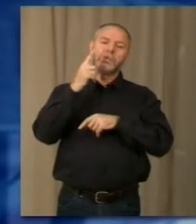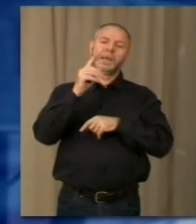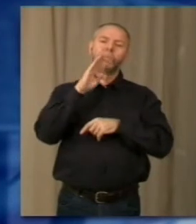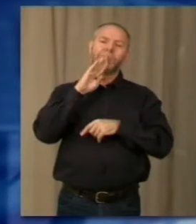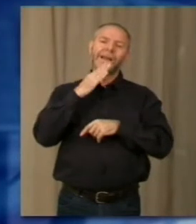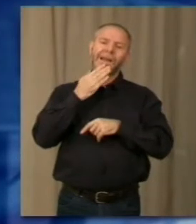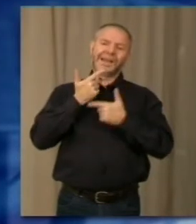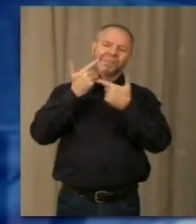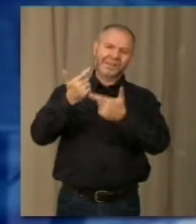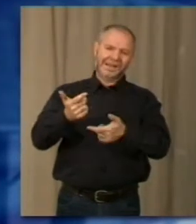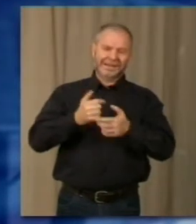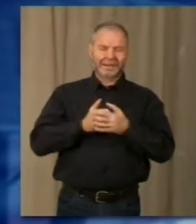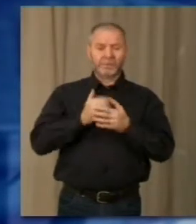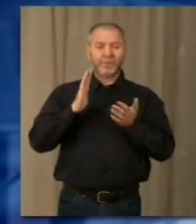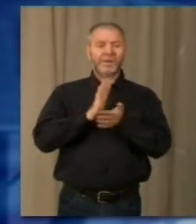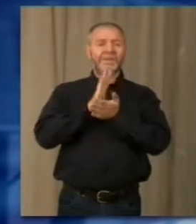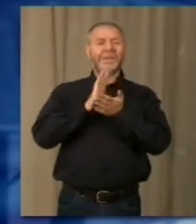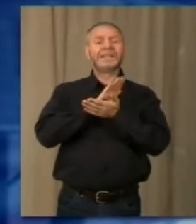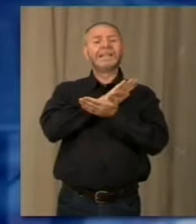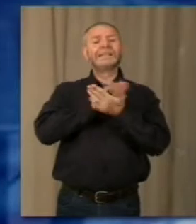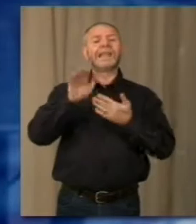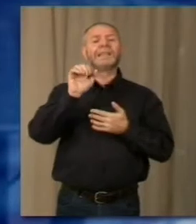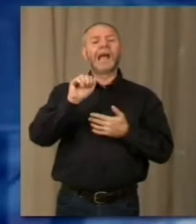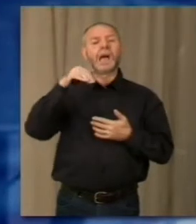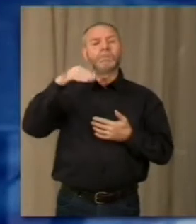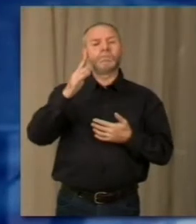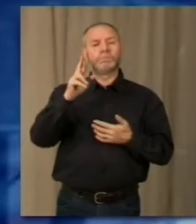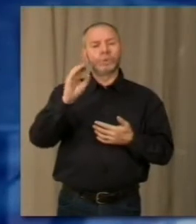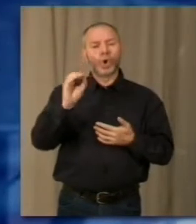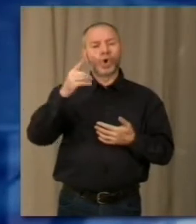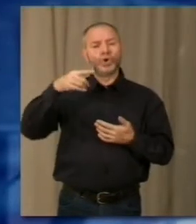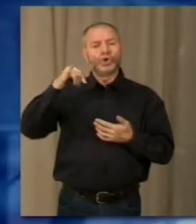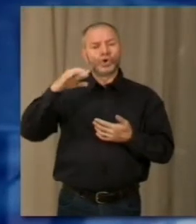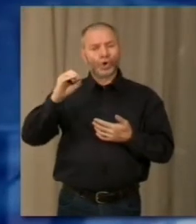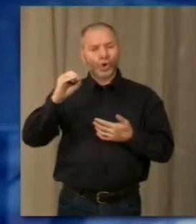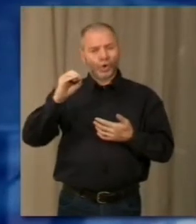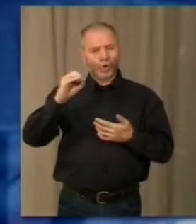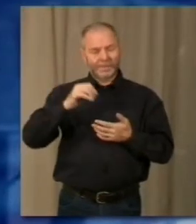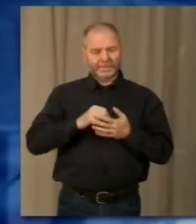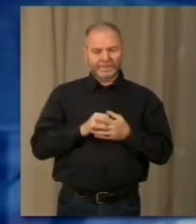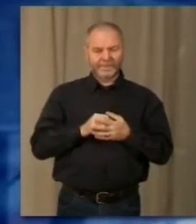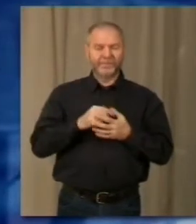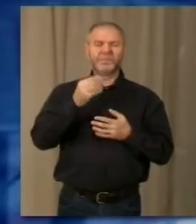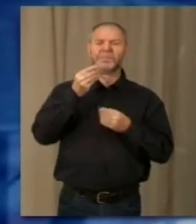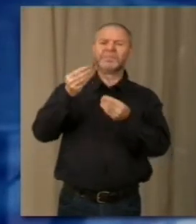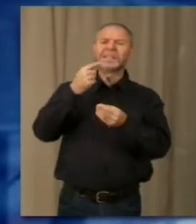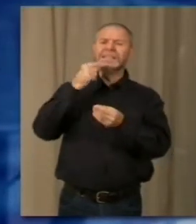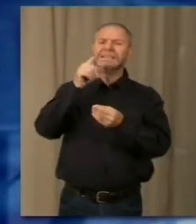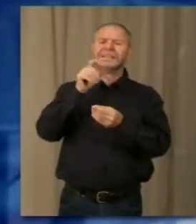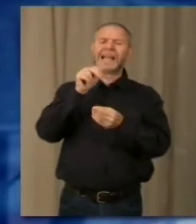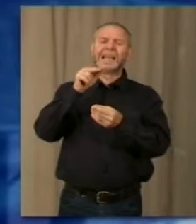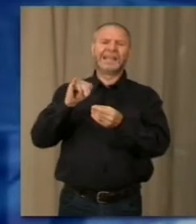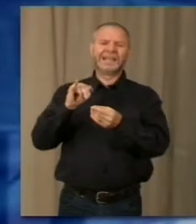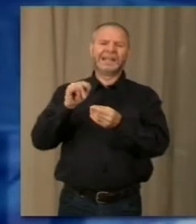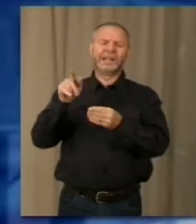occasione dei festeggiamenti per Sant'Ambrogio, patrono del comune Borromaico. Il riconoscimento quest'anno è stato consegnato a Giampiero Zanzi per il suo